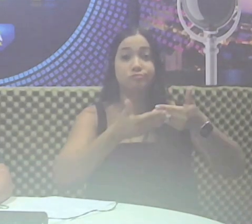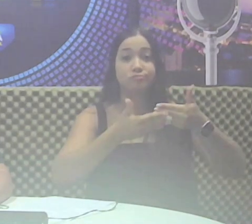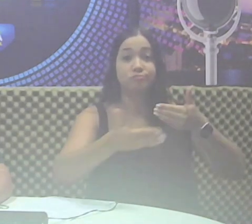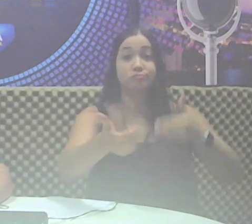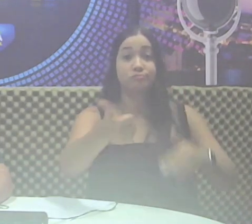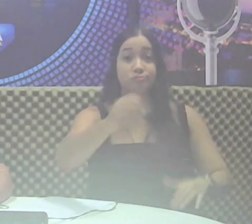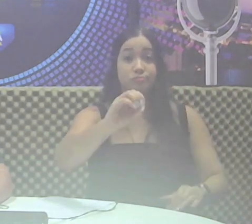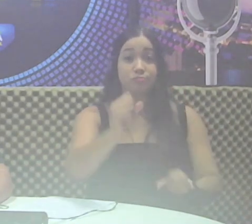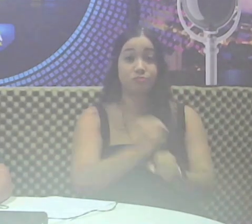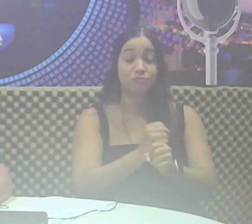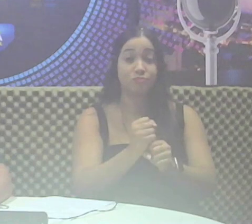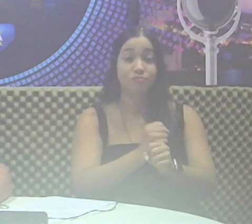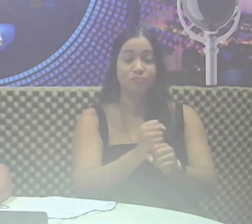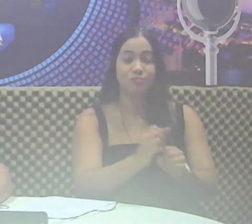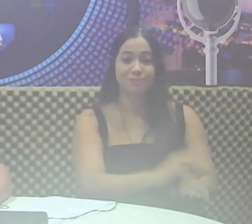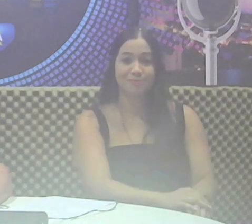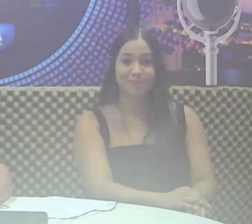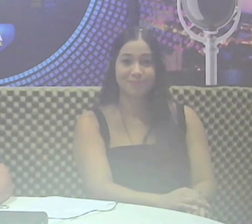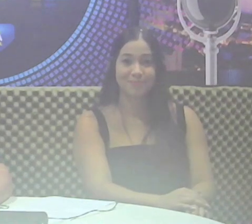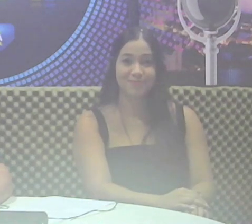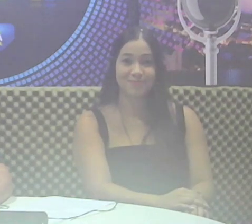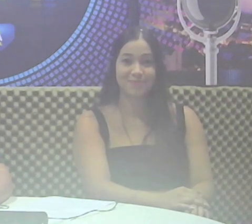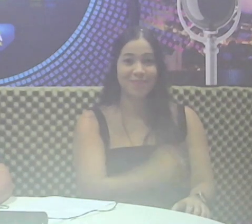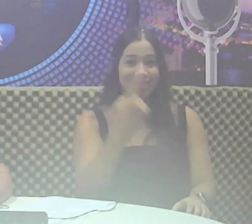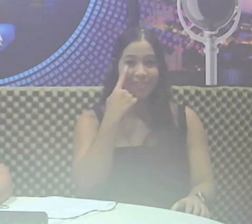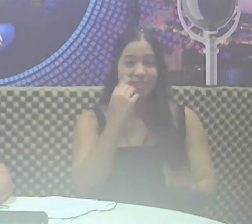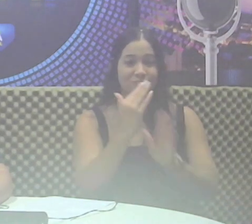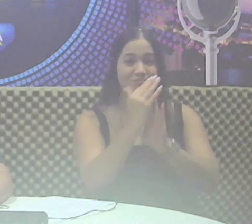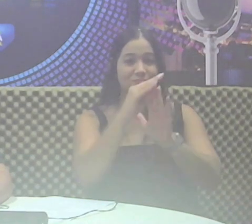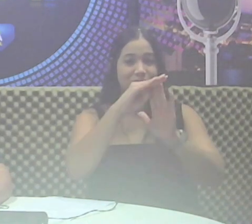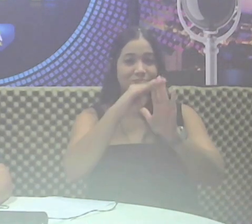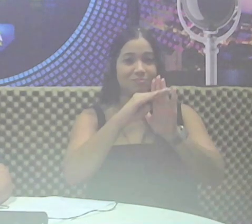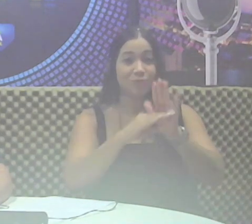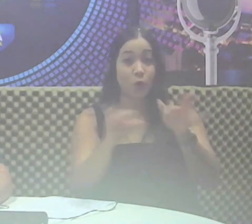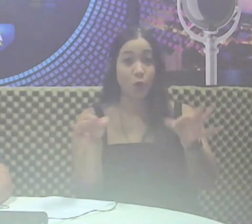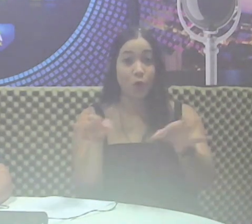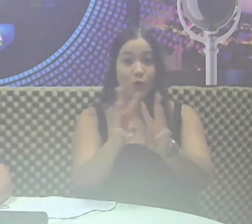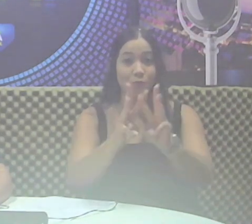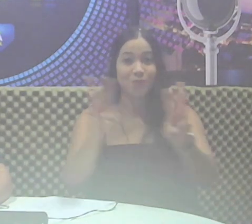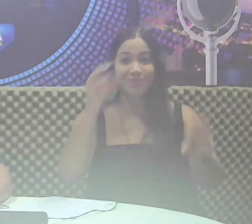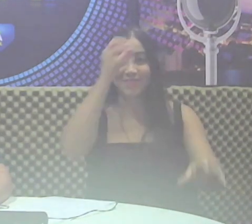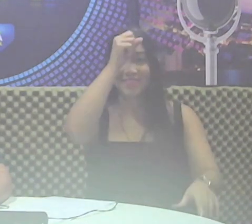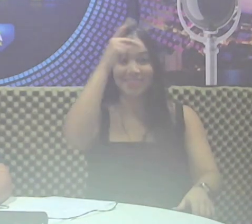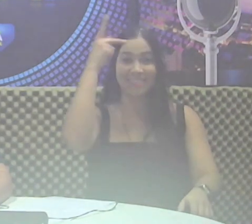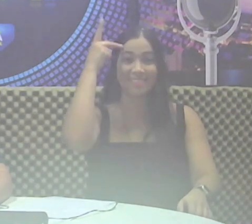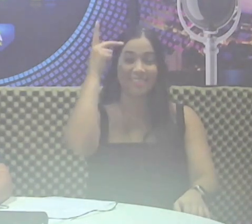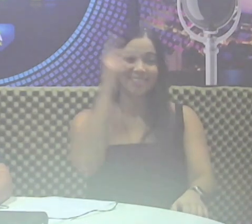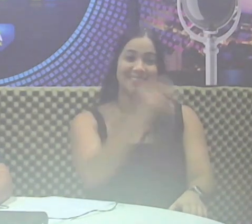próximos dez anos. Confira o cronograma completo no portal da Prefeitura.